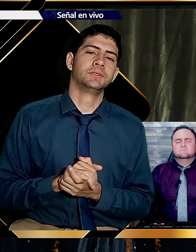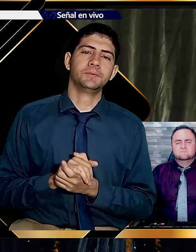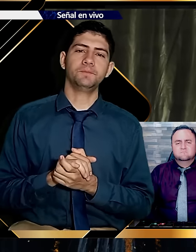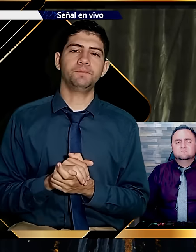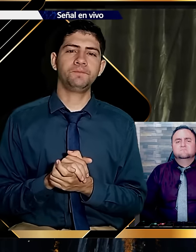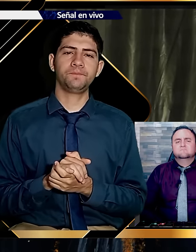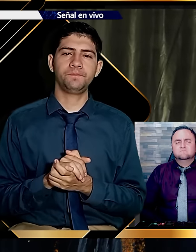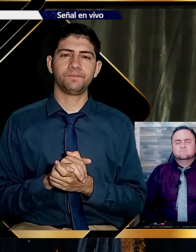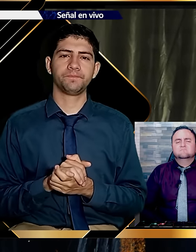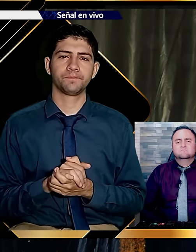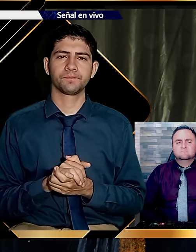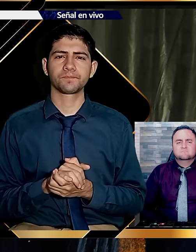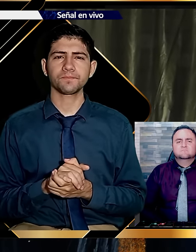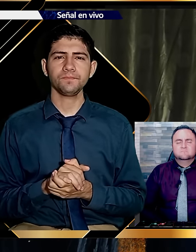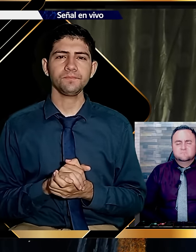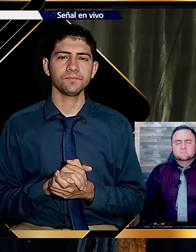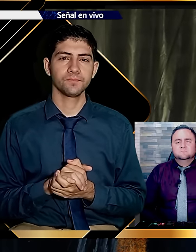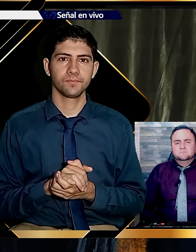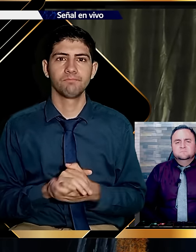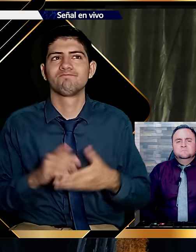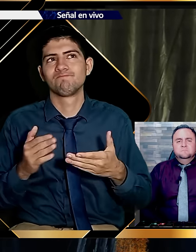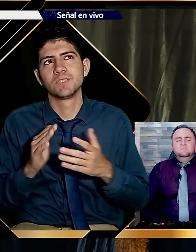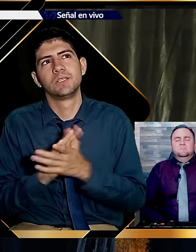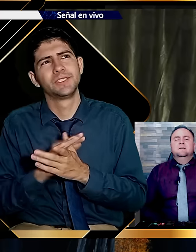más. Yo se lo digo por experiencia.